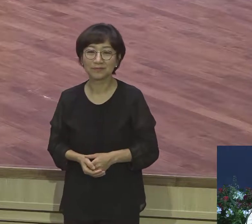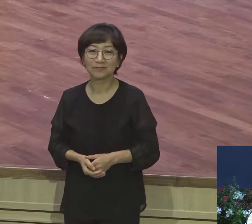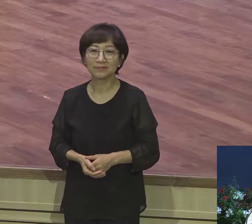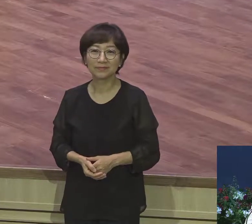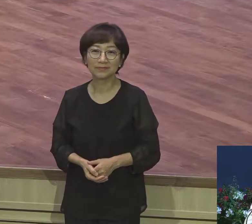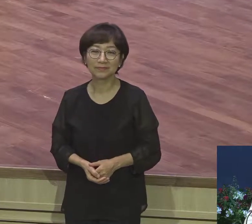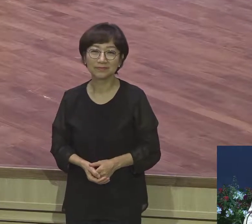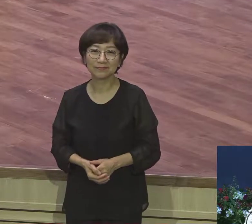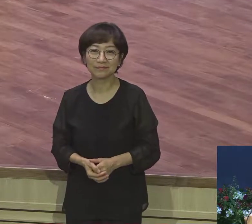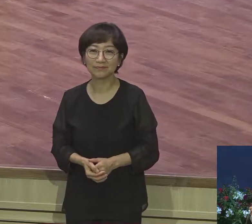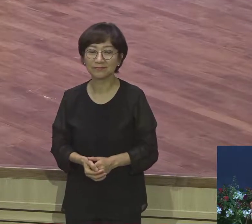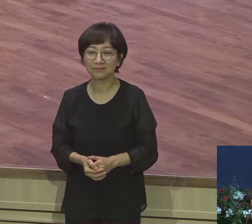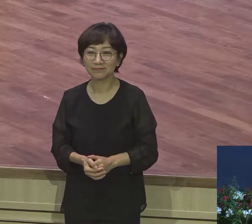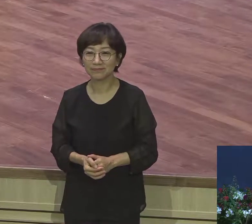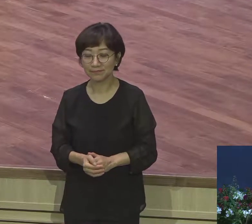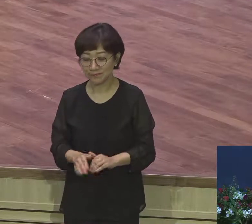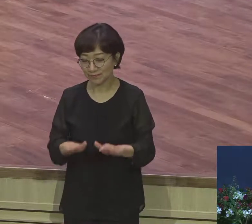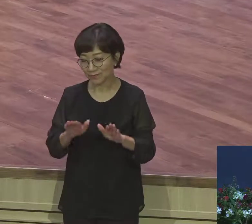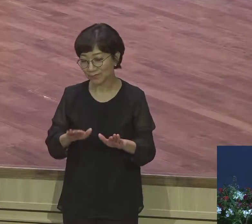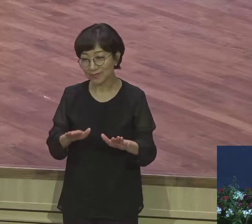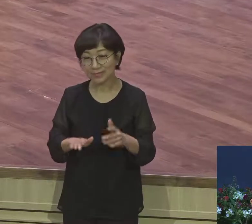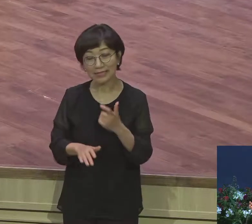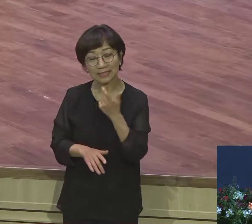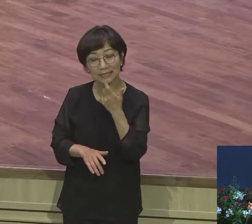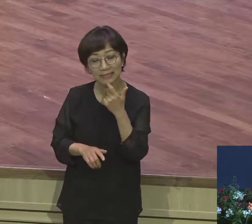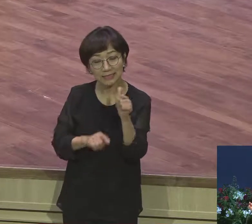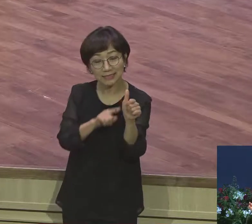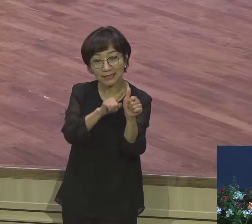지금 야곱을 하나님이 왜 이렇게 고생시키니까